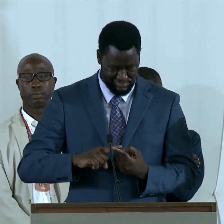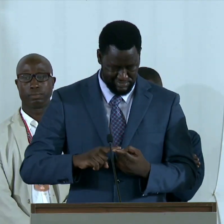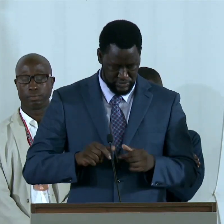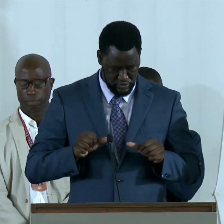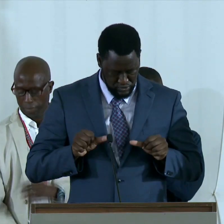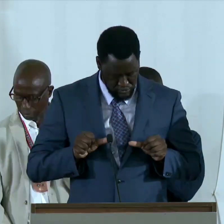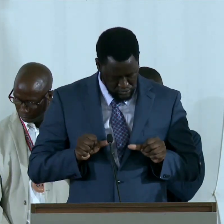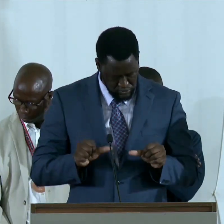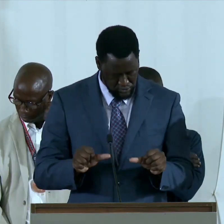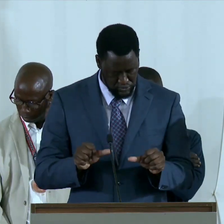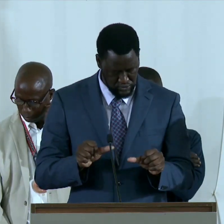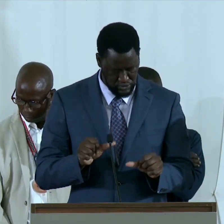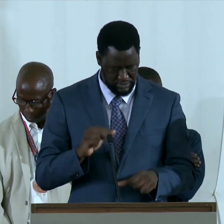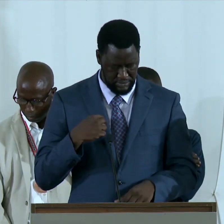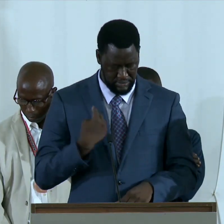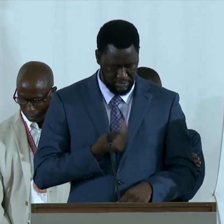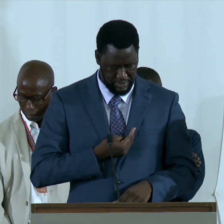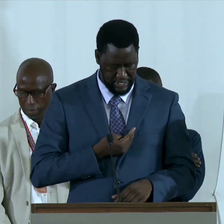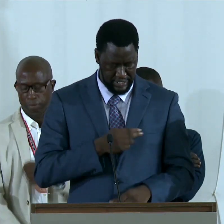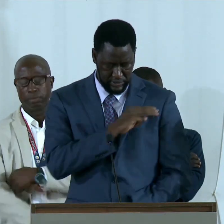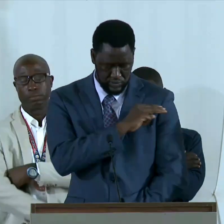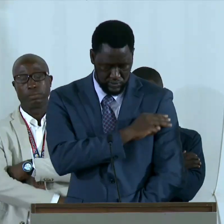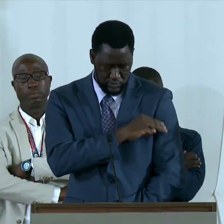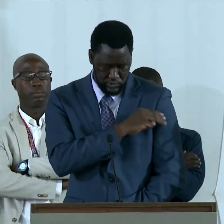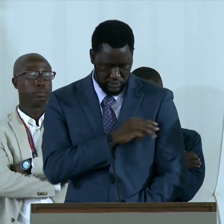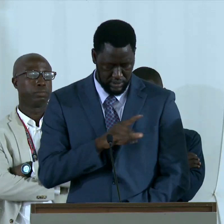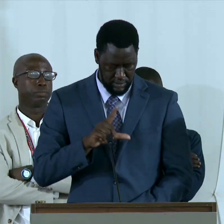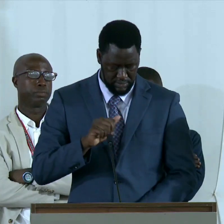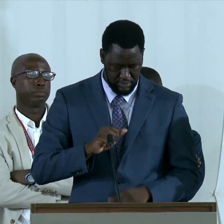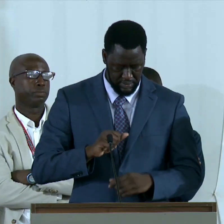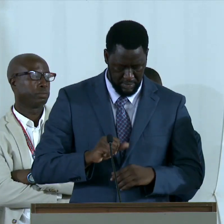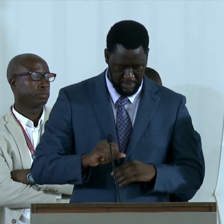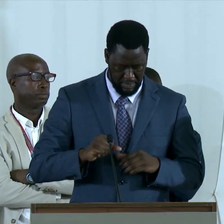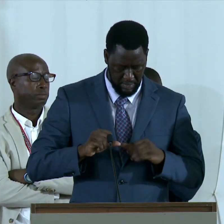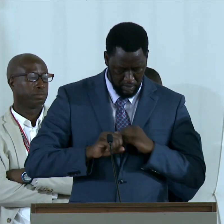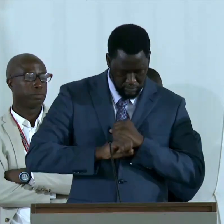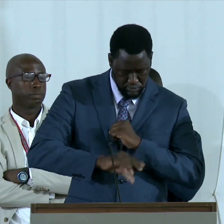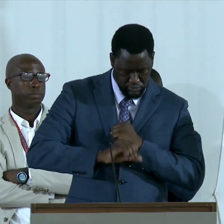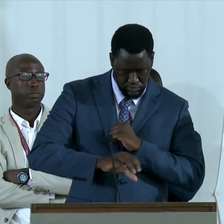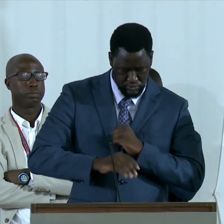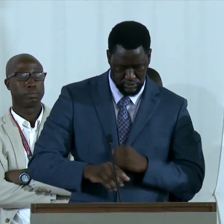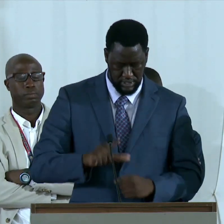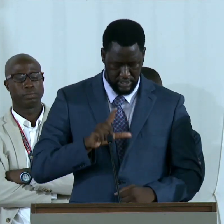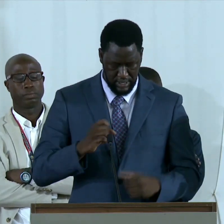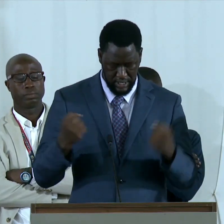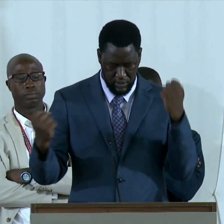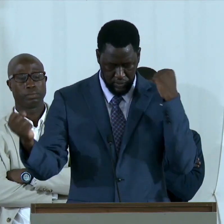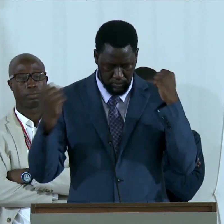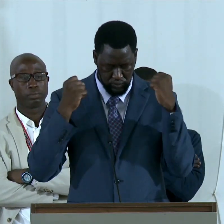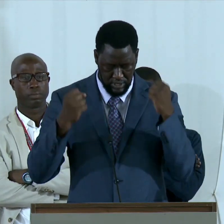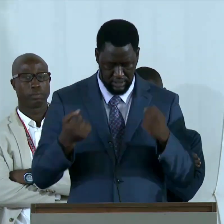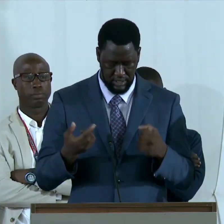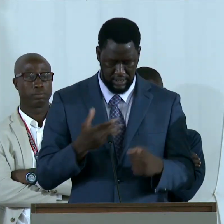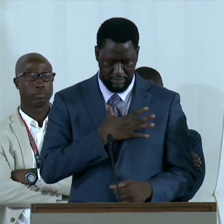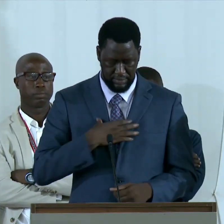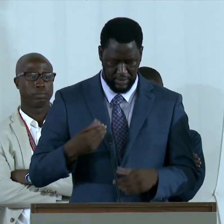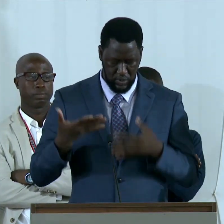à poursuivre notre mission et à promouvoir le sport et l